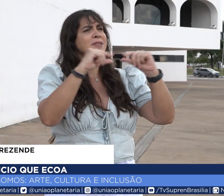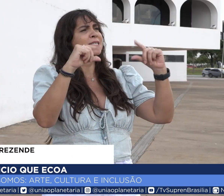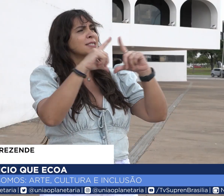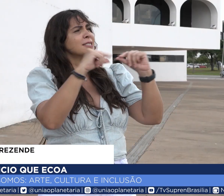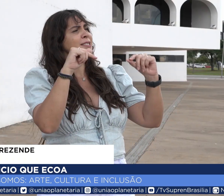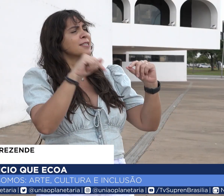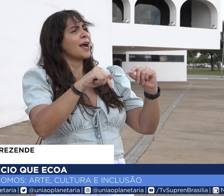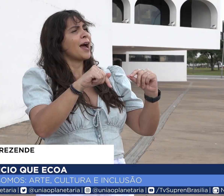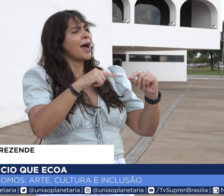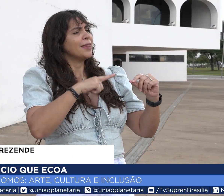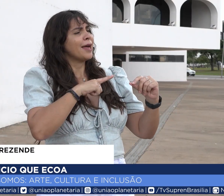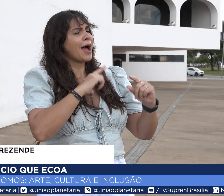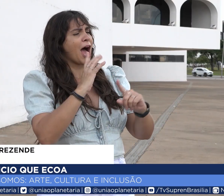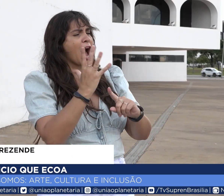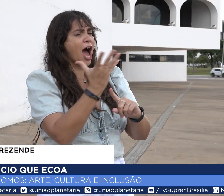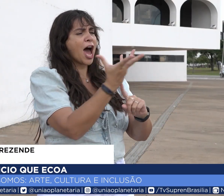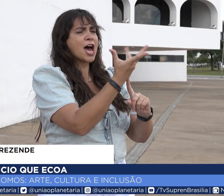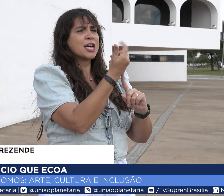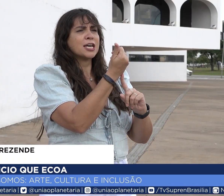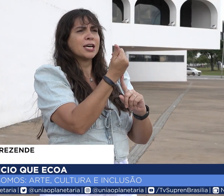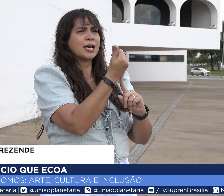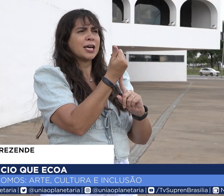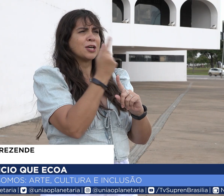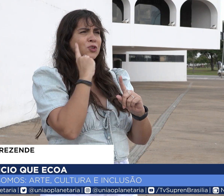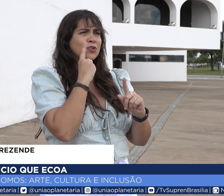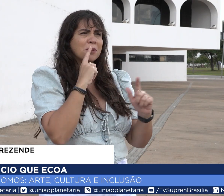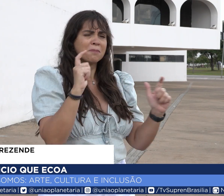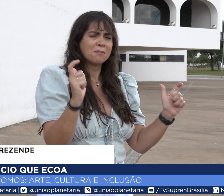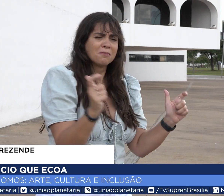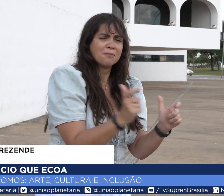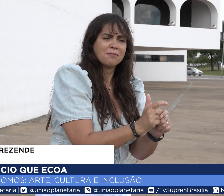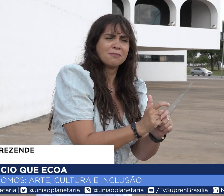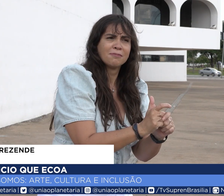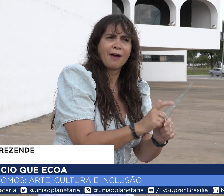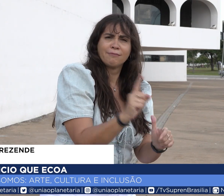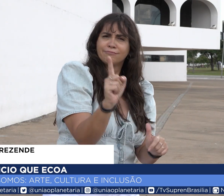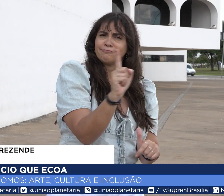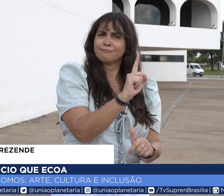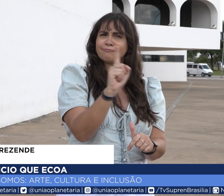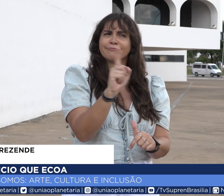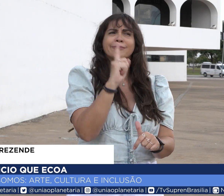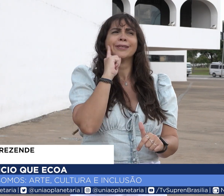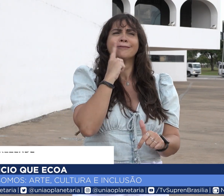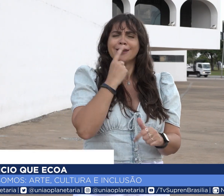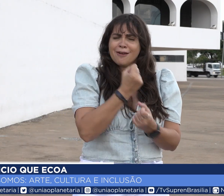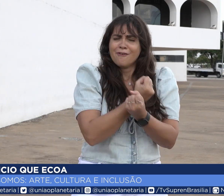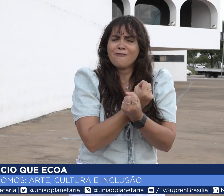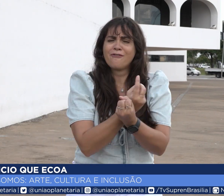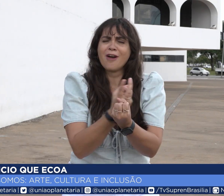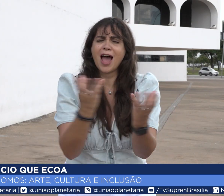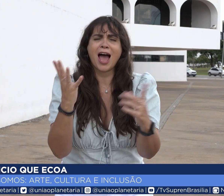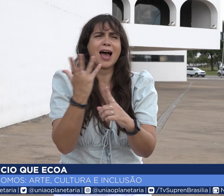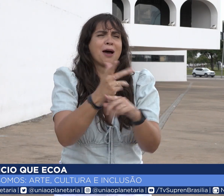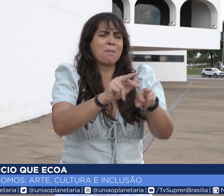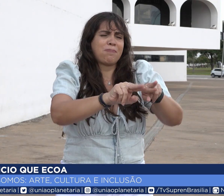Então, hoje, a cena de arte em Brasília, ela não tem muitos surdos.